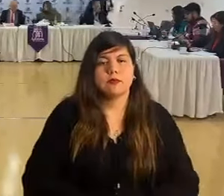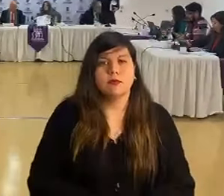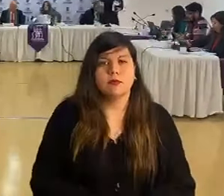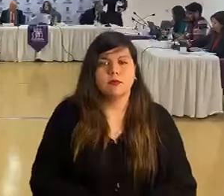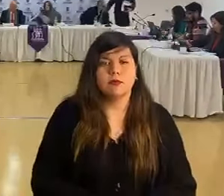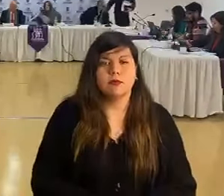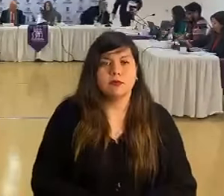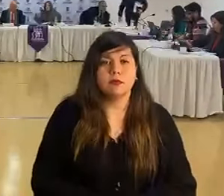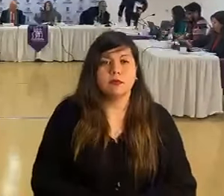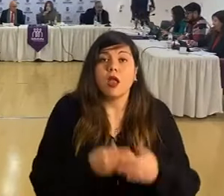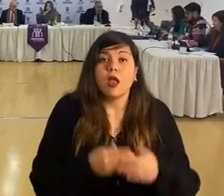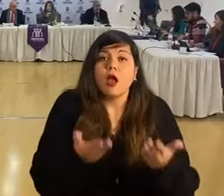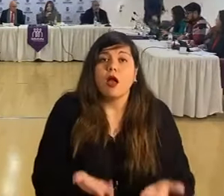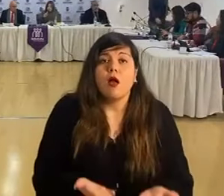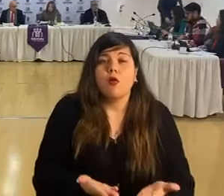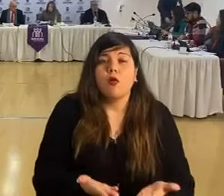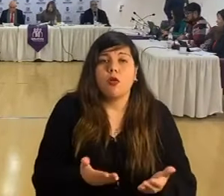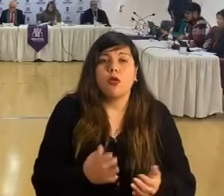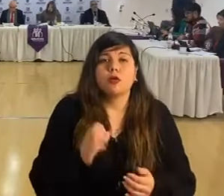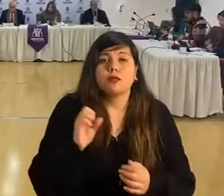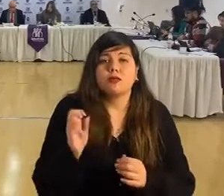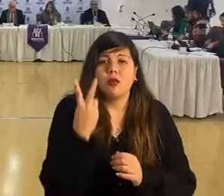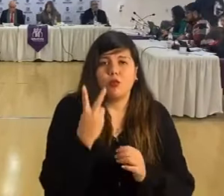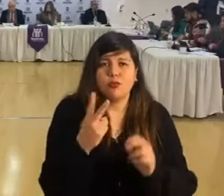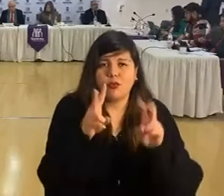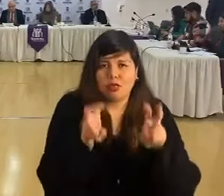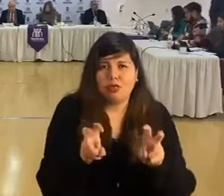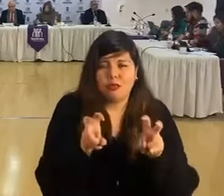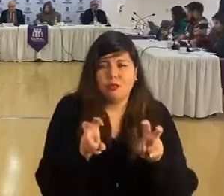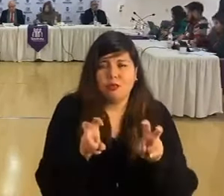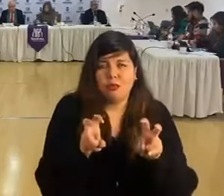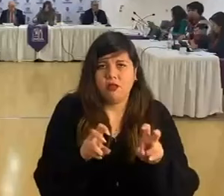Vamos al segundo punto